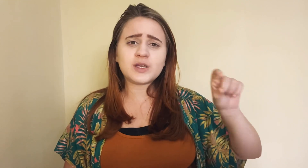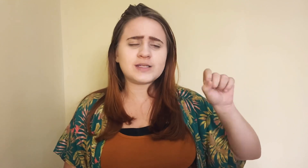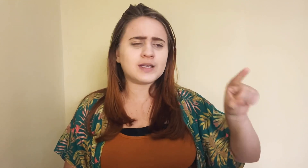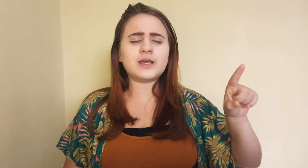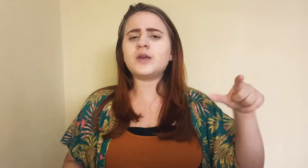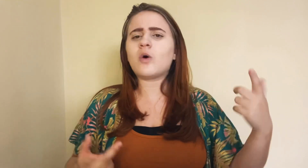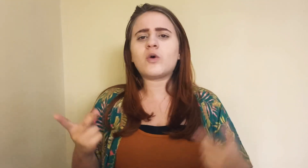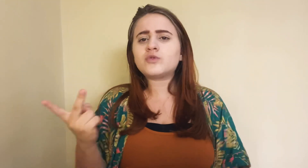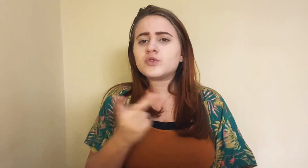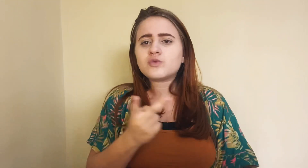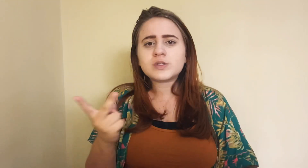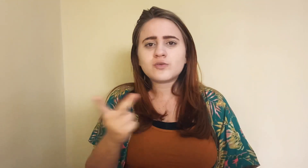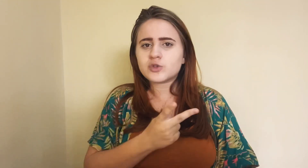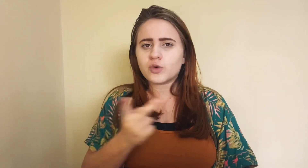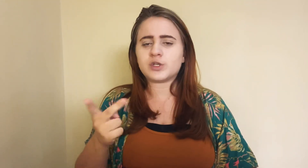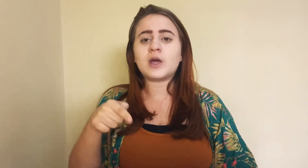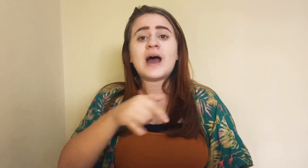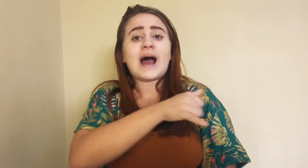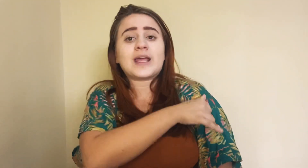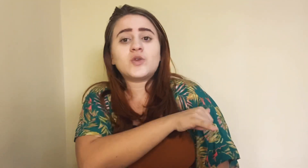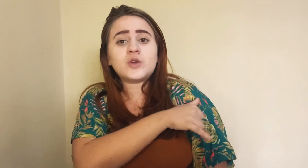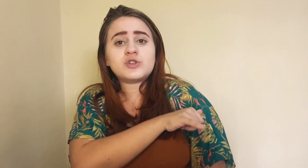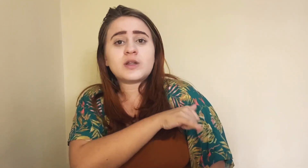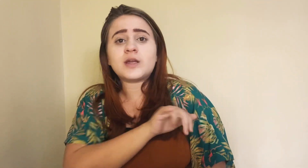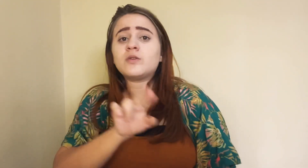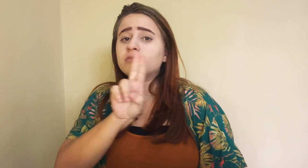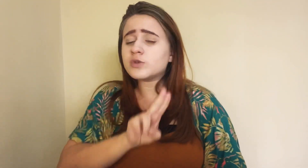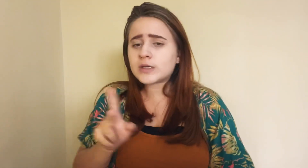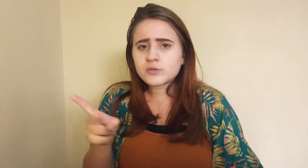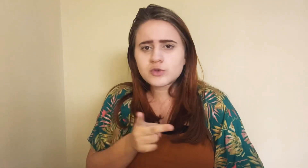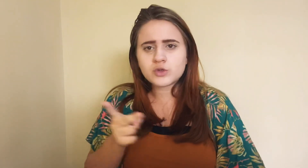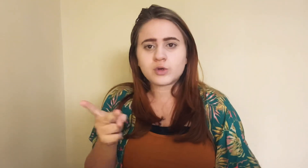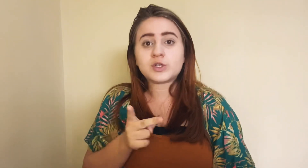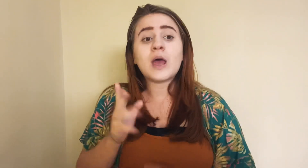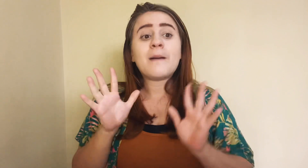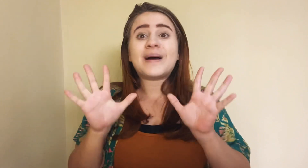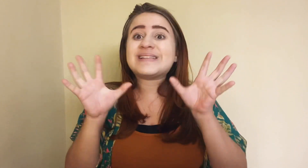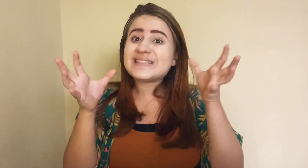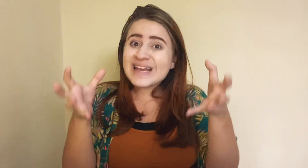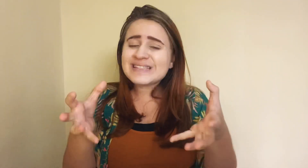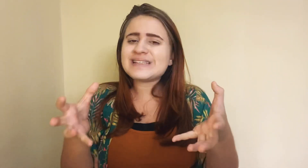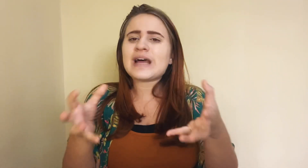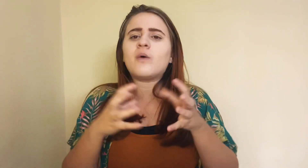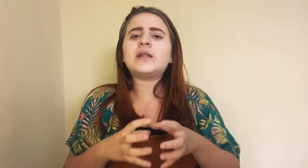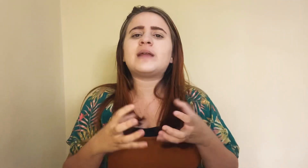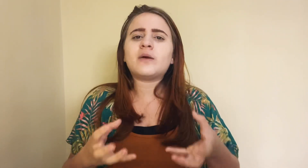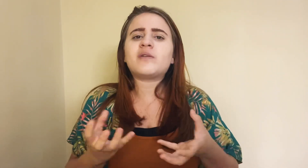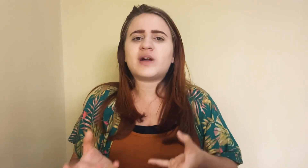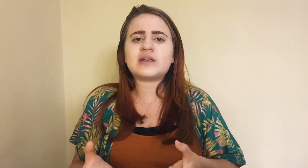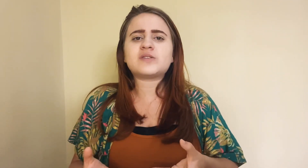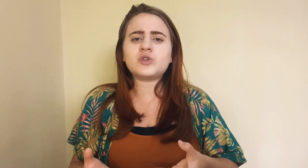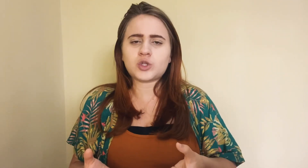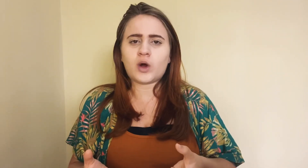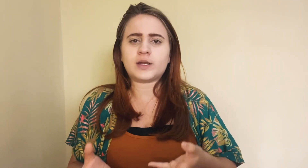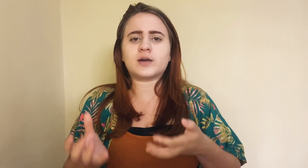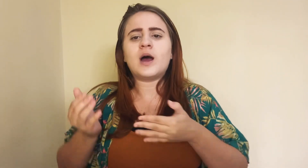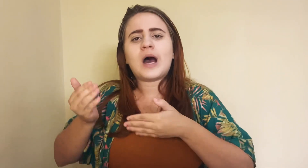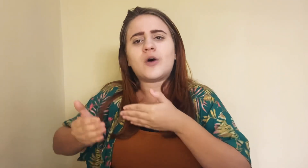esse aqui e outros usam os dois. Aqui no Rio de Janeiro, usamos os dois. Mas esse sinal, ele tem uma variação histórica. Ao